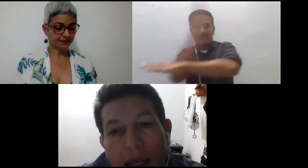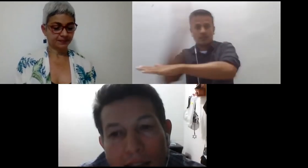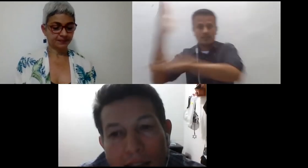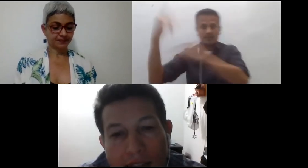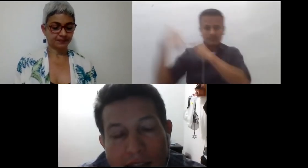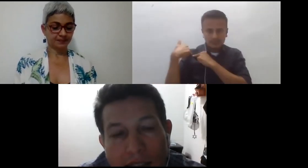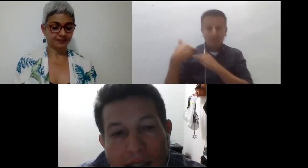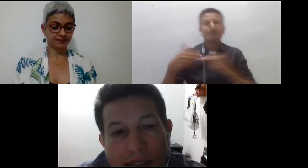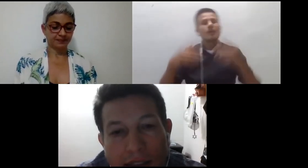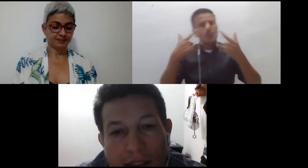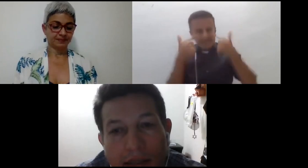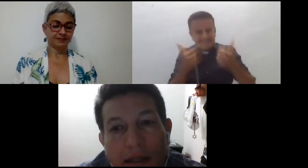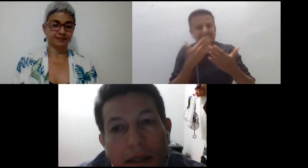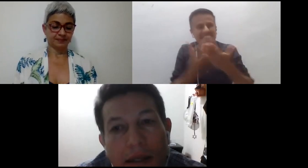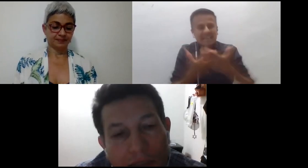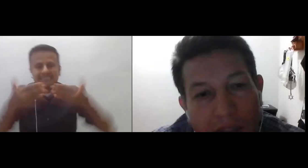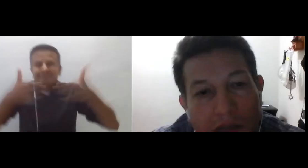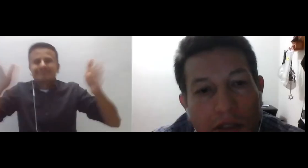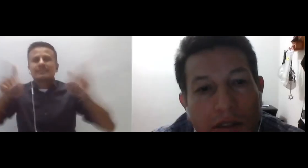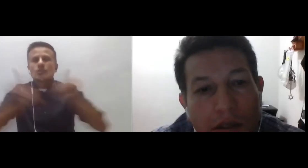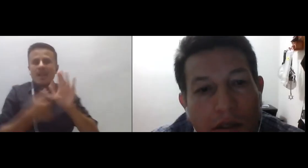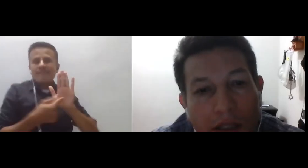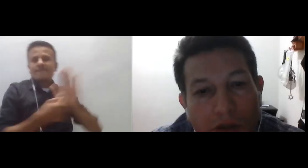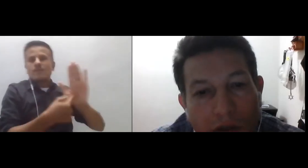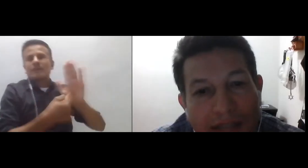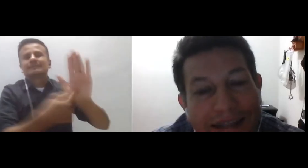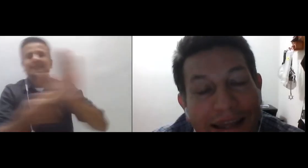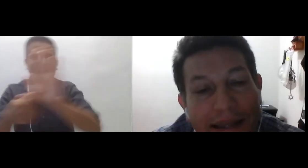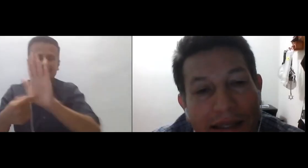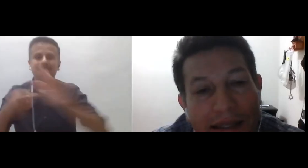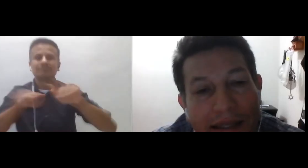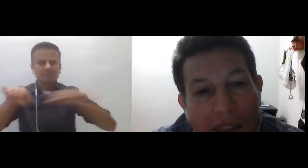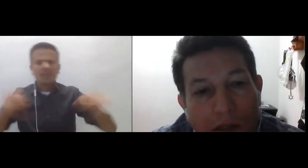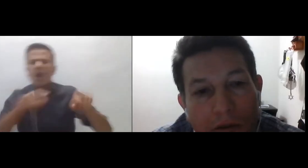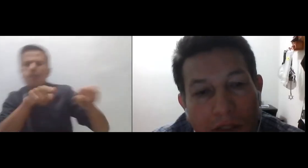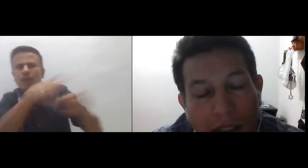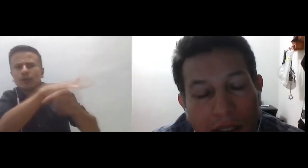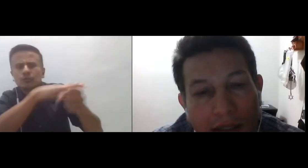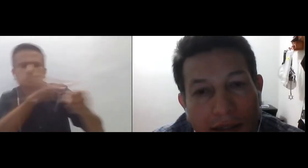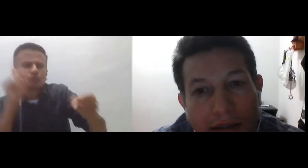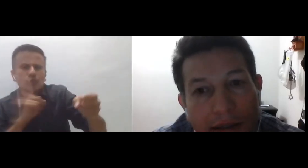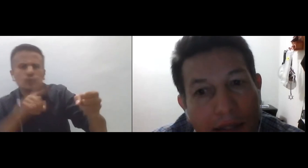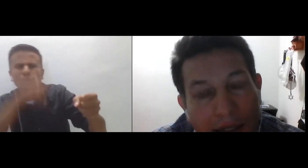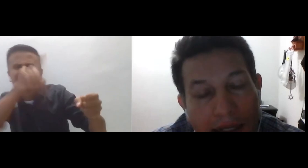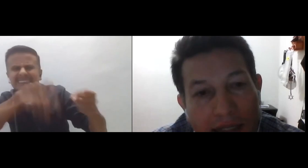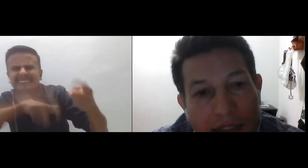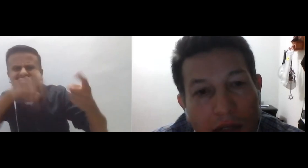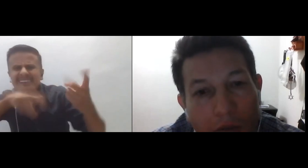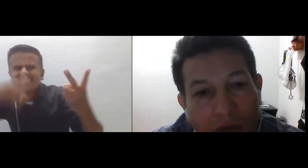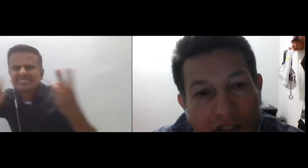esas necesidades que tienen las personas sordas, el deseo de realizarse como profesional.